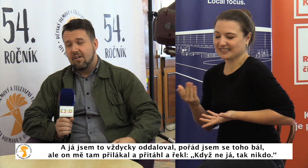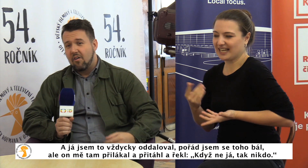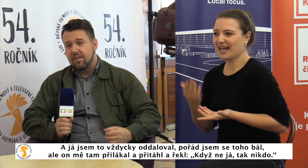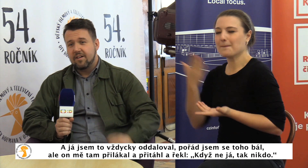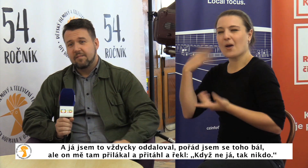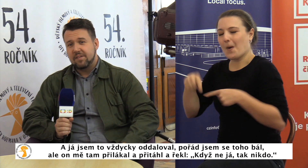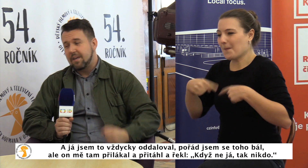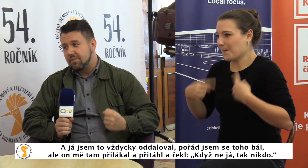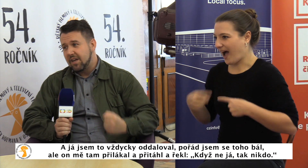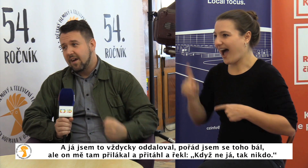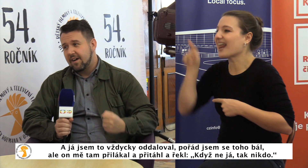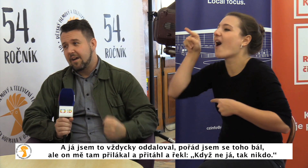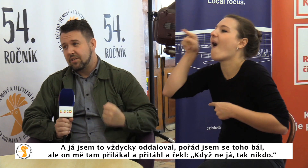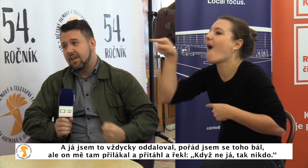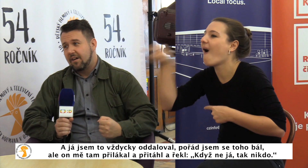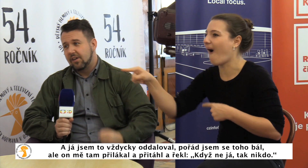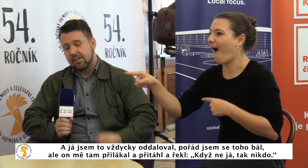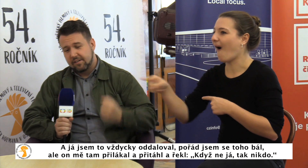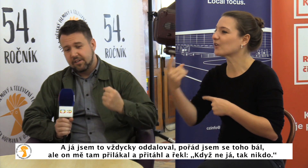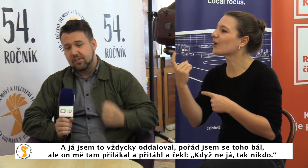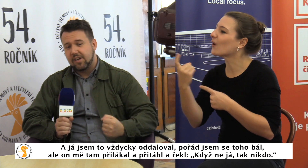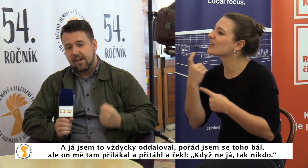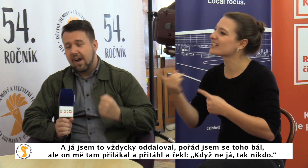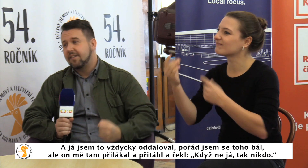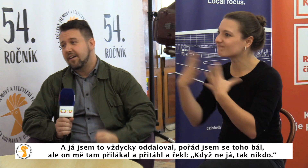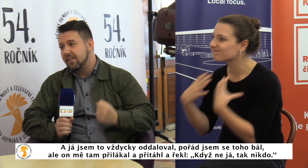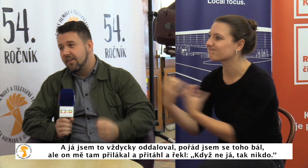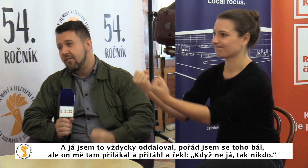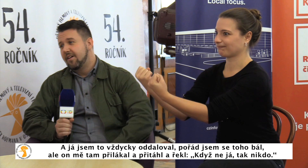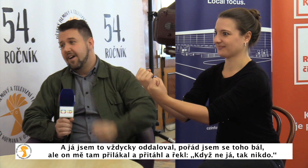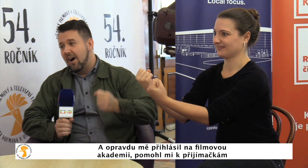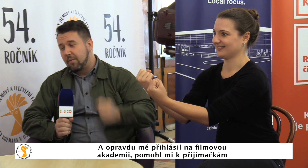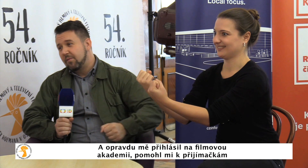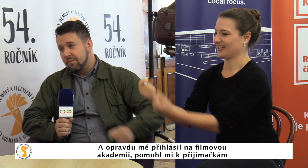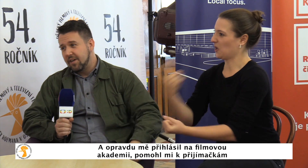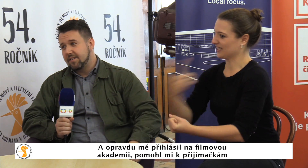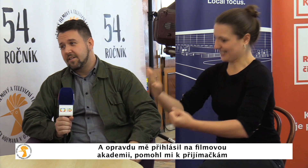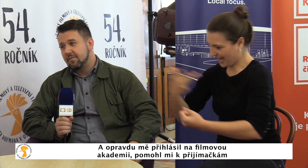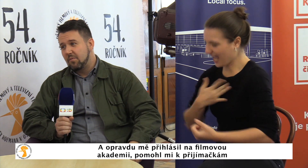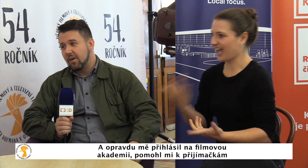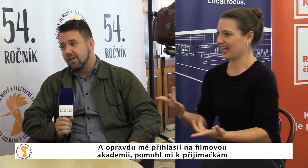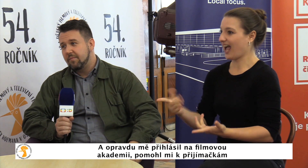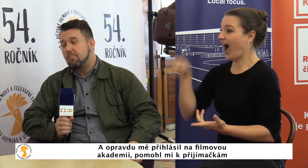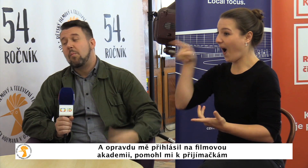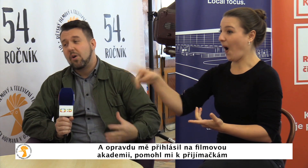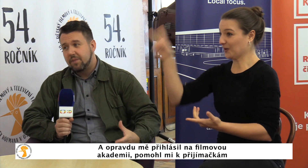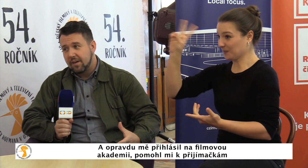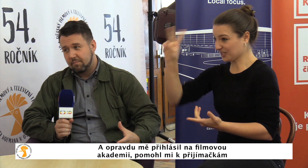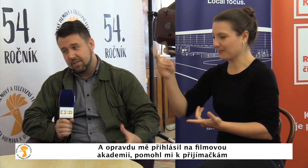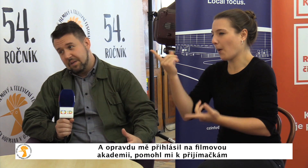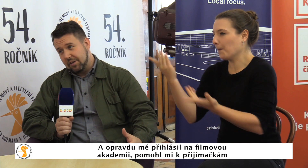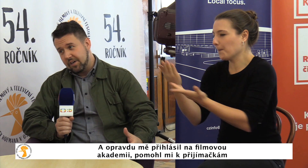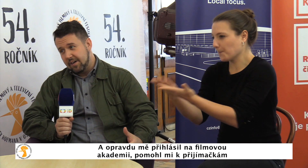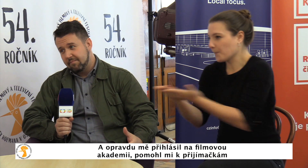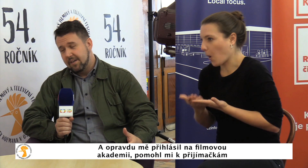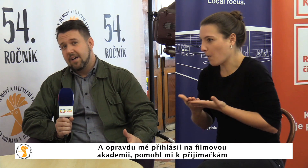ale on mě tam přilákal a přitáhl a řekl, když ne já, tak nikdo. A opravdu mě přihlásil na filmovou akademii, pomohl mě